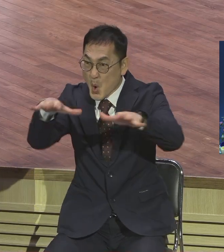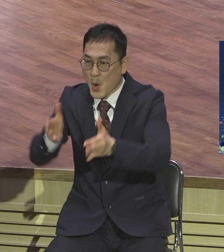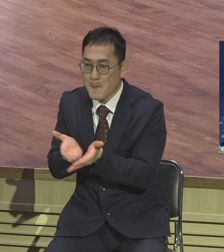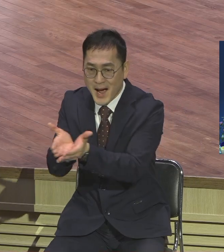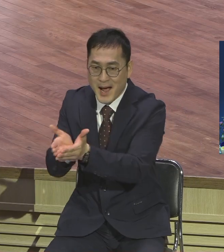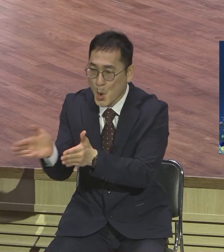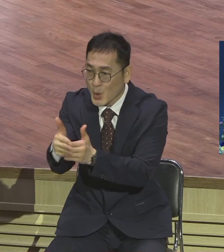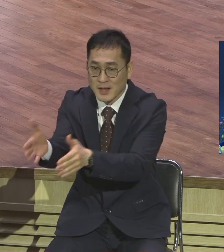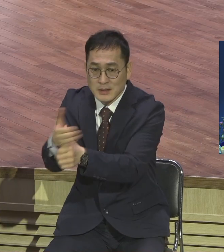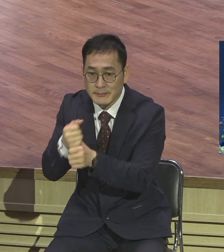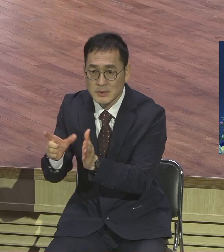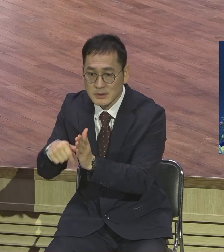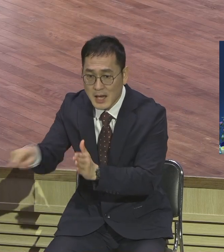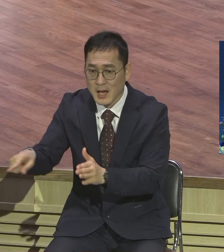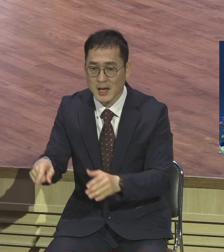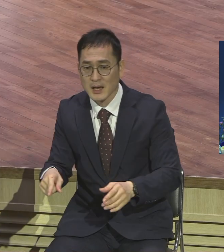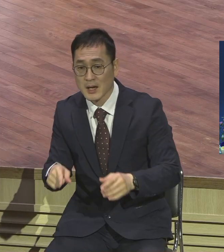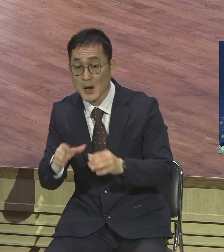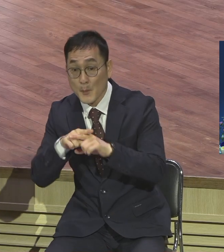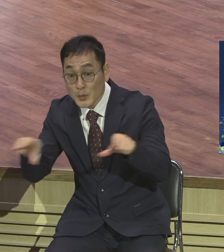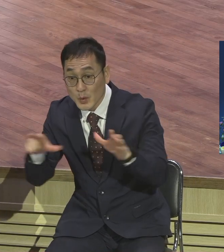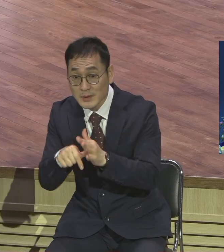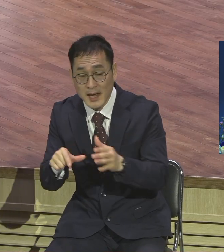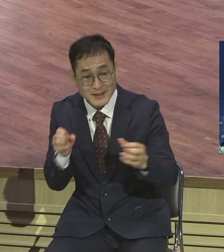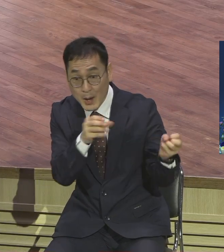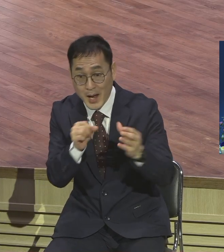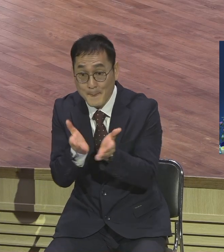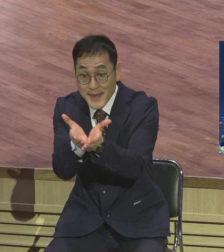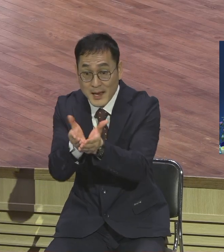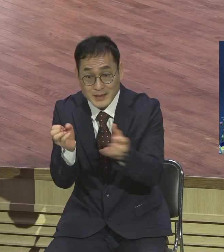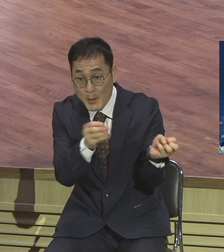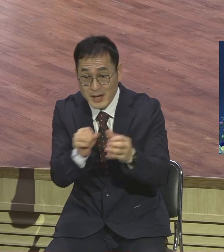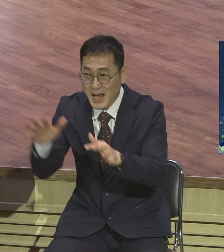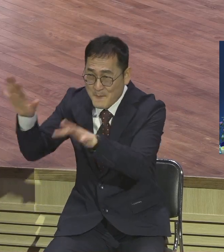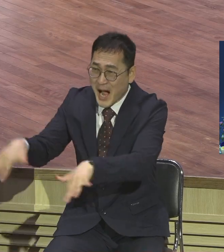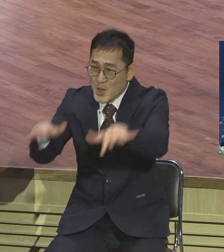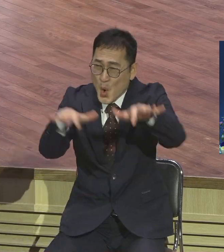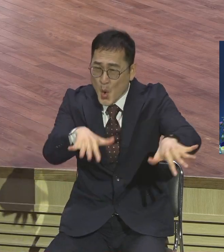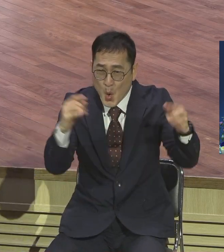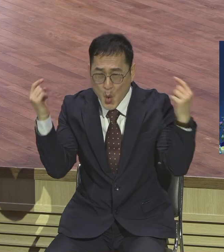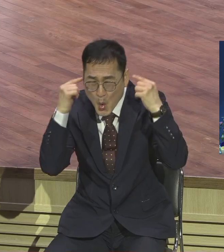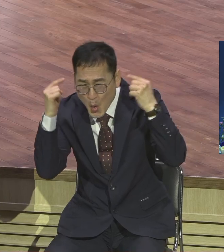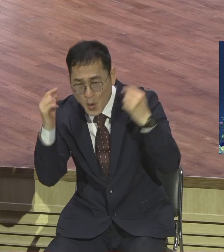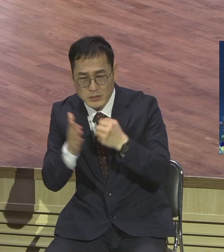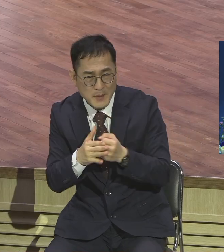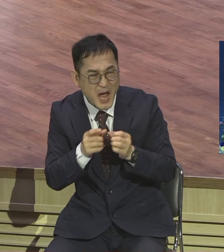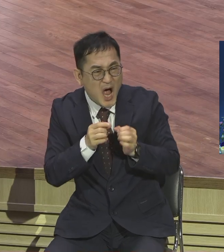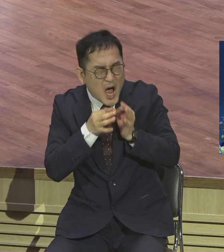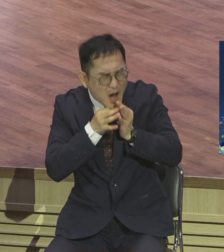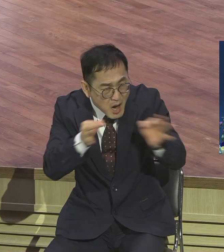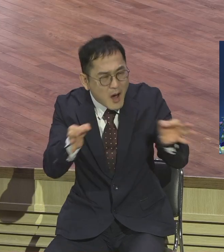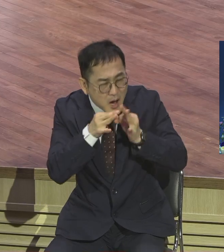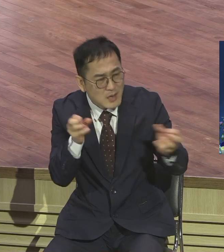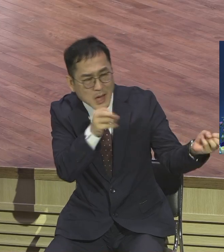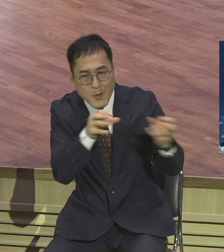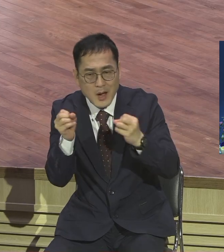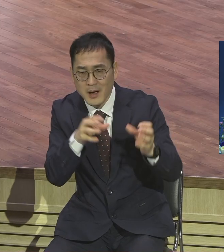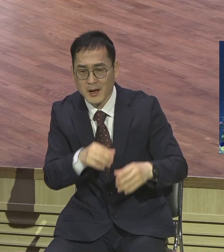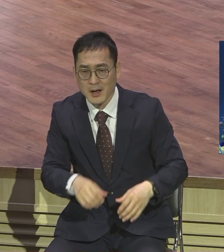말을 조용히 하면 들리질 않아요 어부 출신들이 보면 대부분이 다 성격이 급하고 좀 강한 편이에요